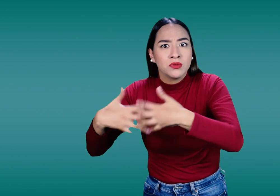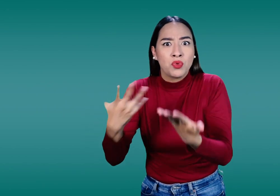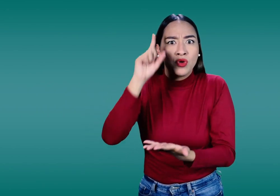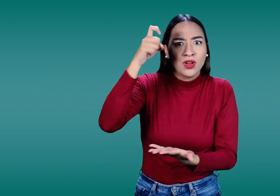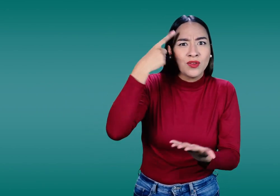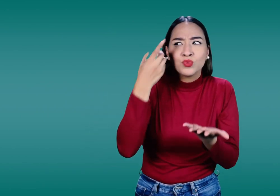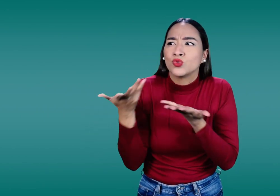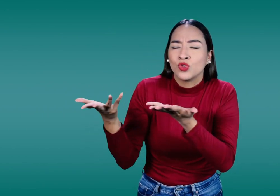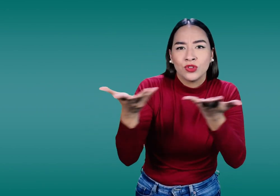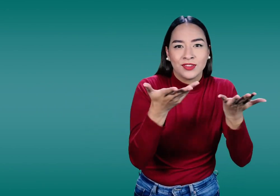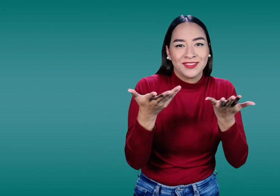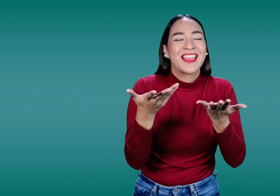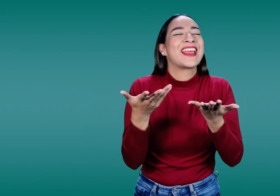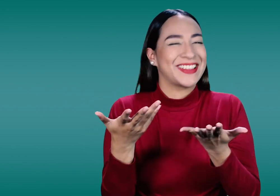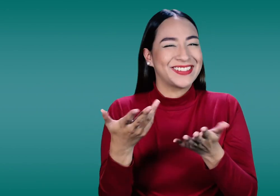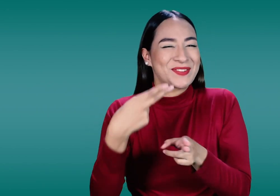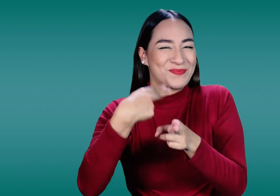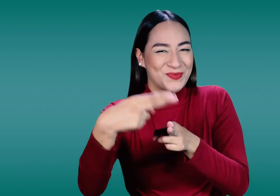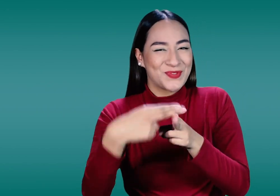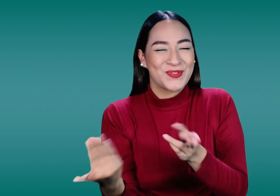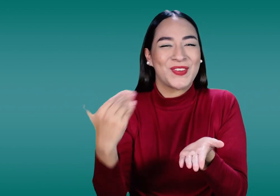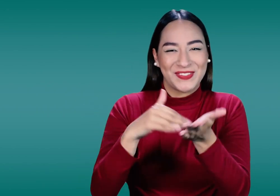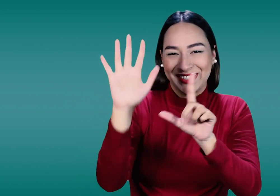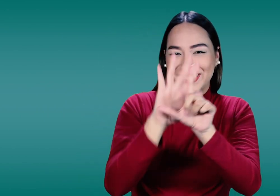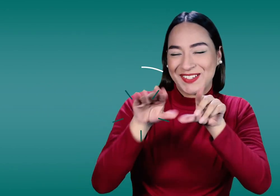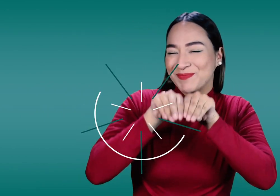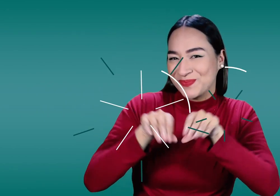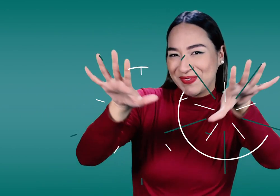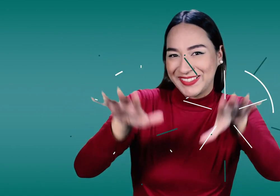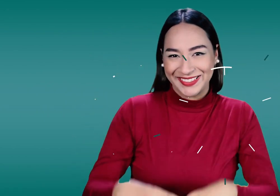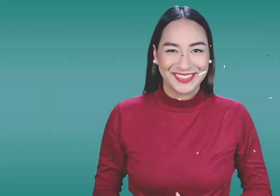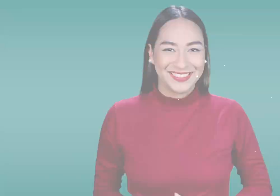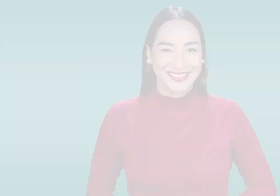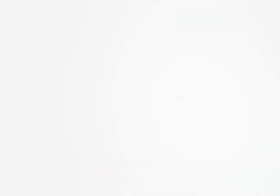servicio, pues estén muy atentos porque pronto les estaremos contando en próximos videos.